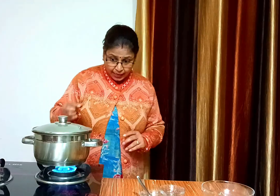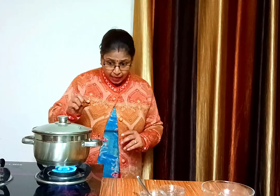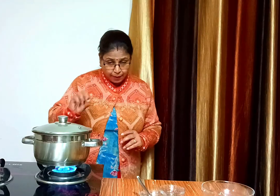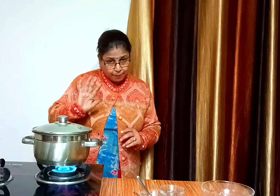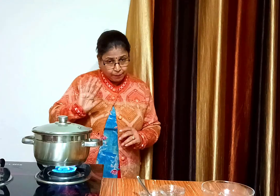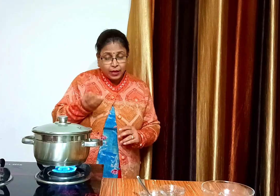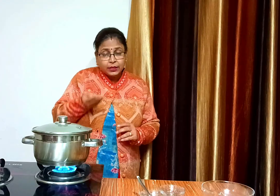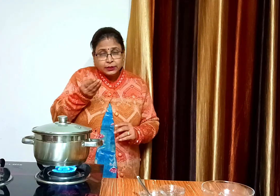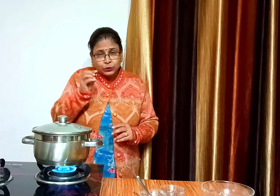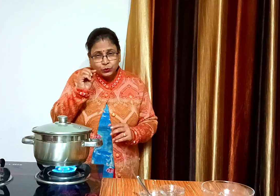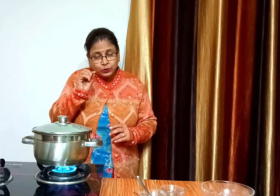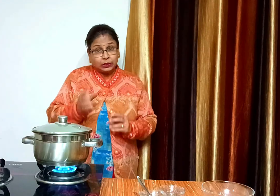गैस को मीडियम ही रखेंगे